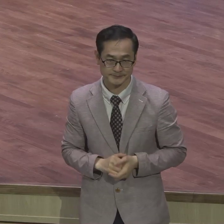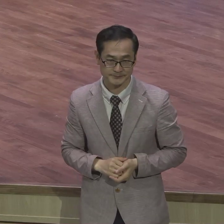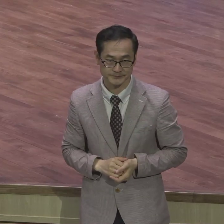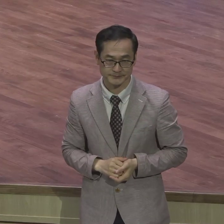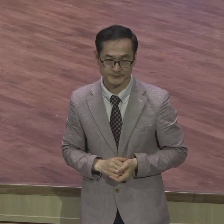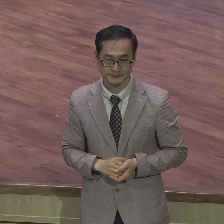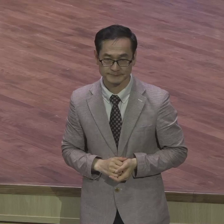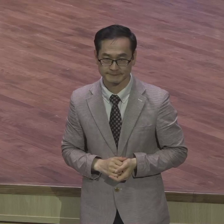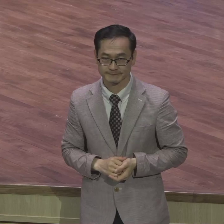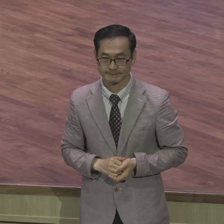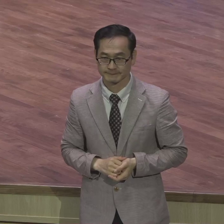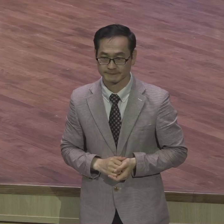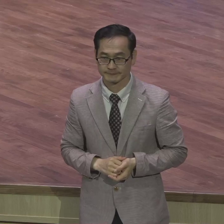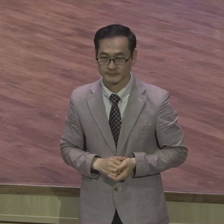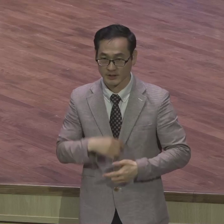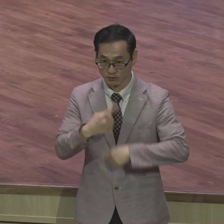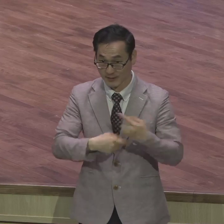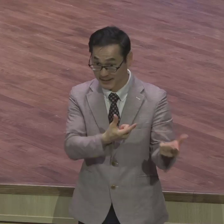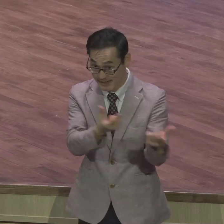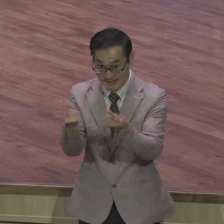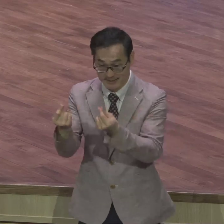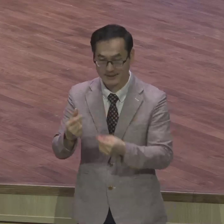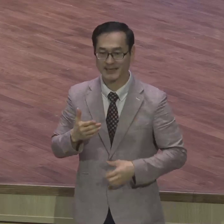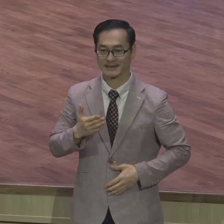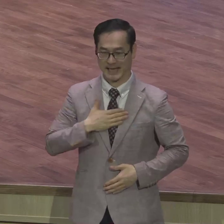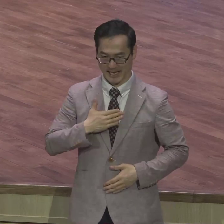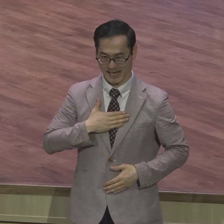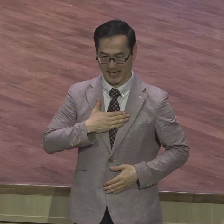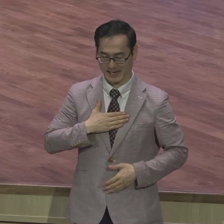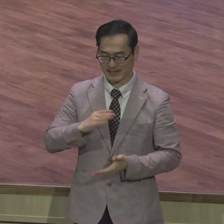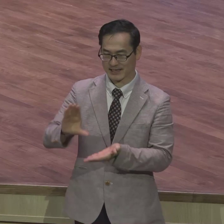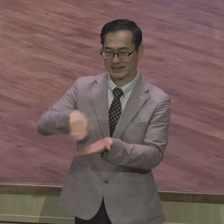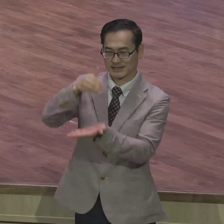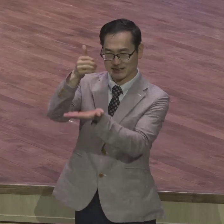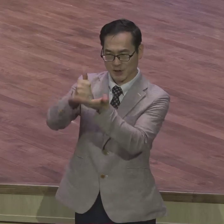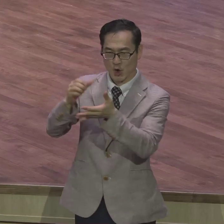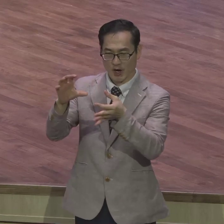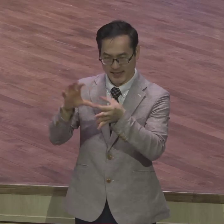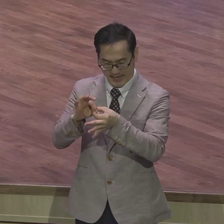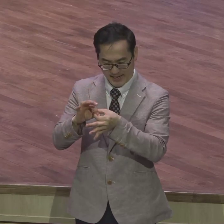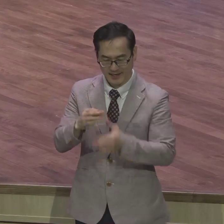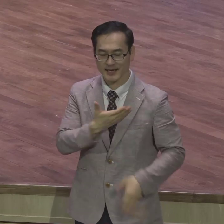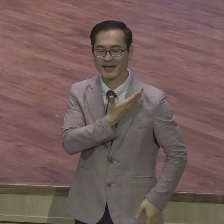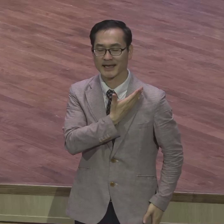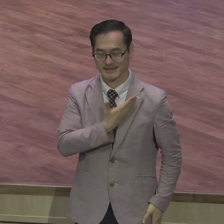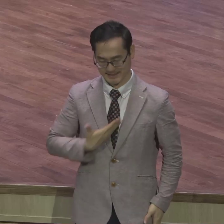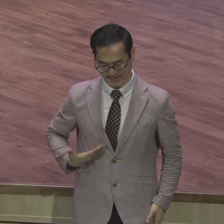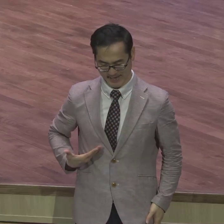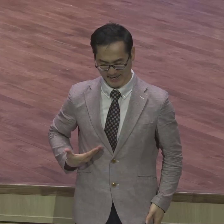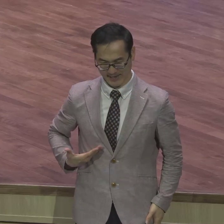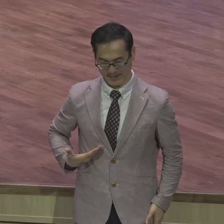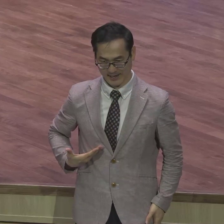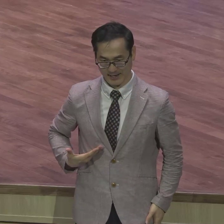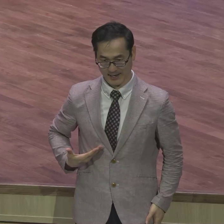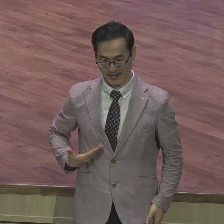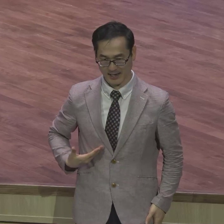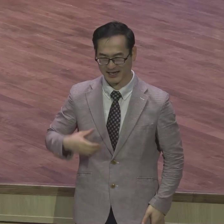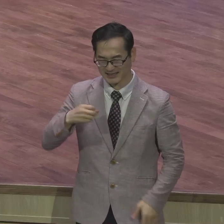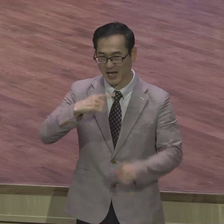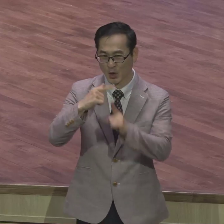따라서 나는 그리스도의 제자다 교인되지 마세요 교인은 구원 없어요